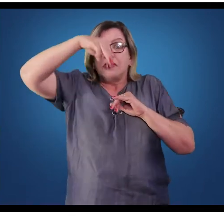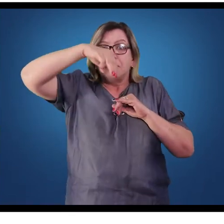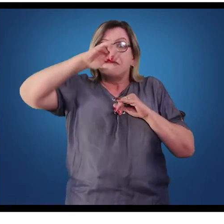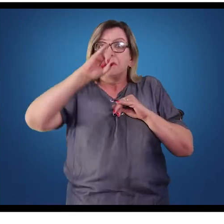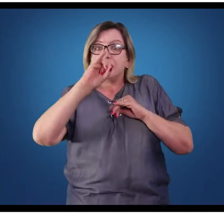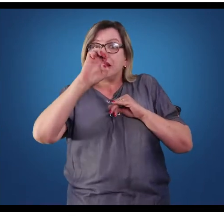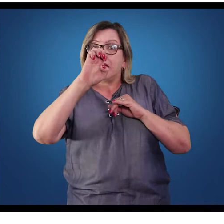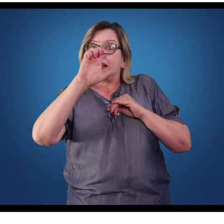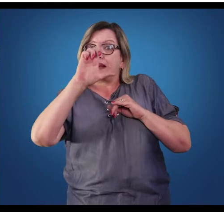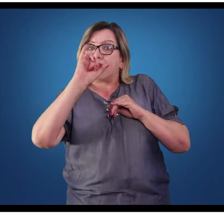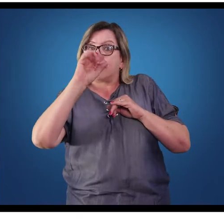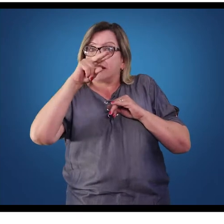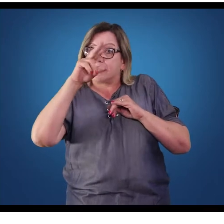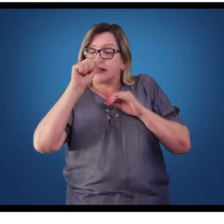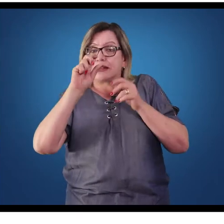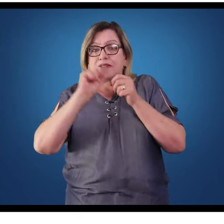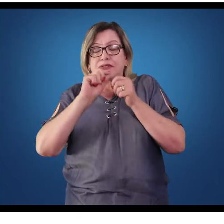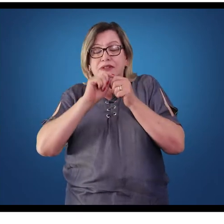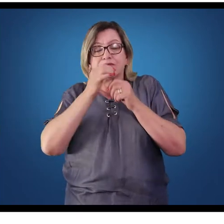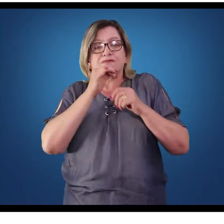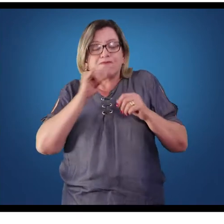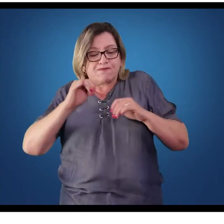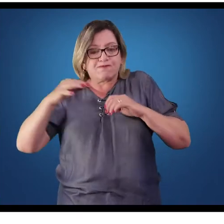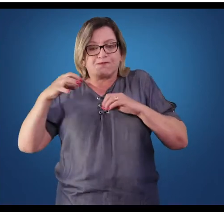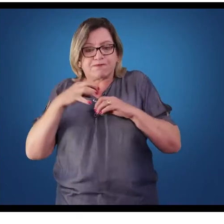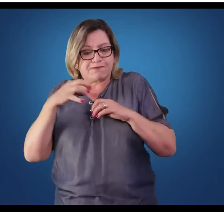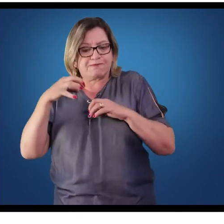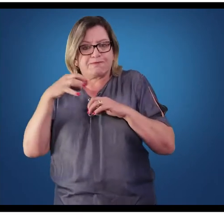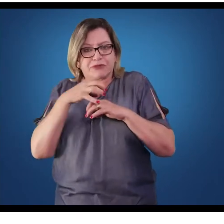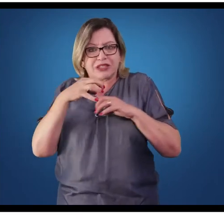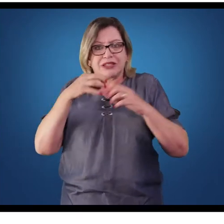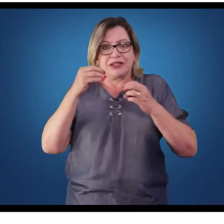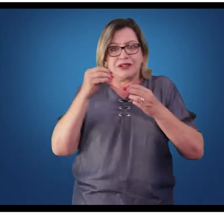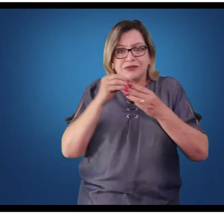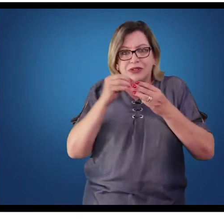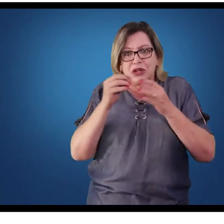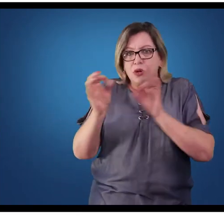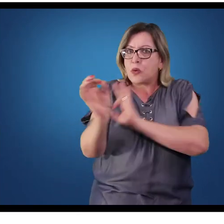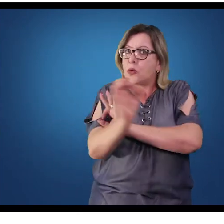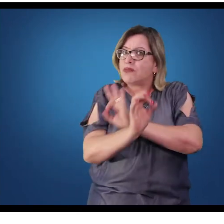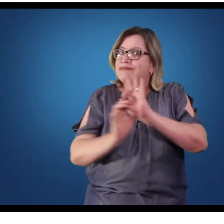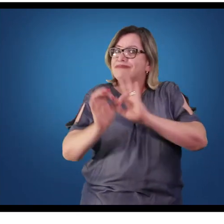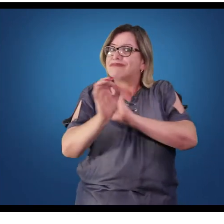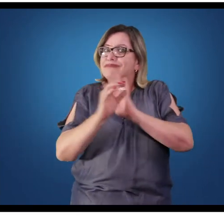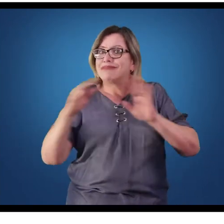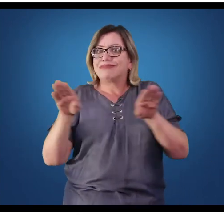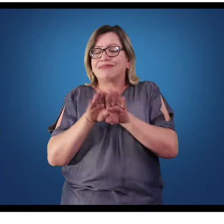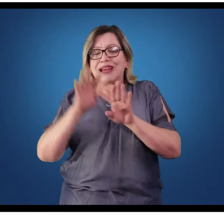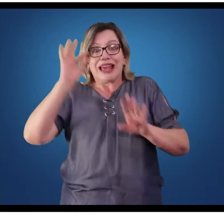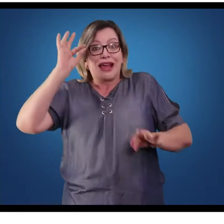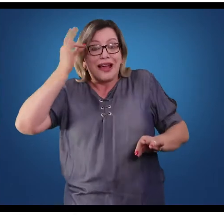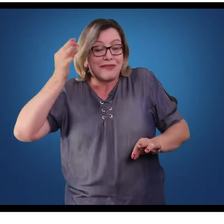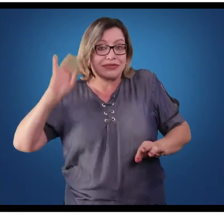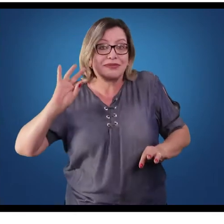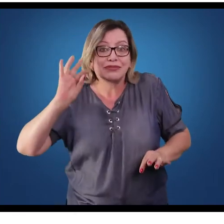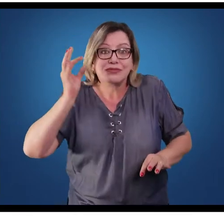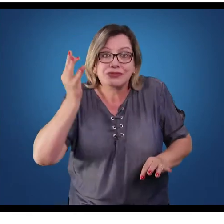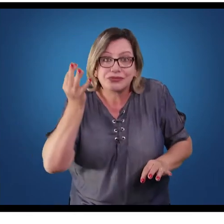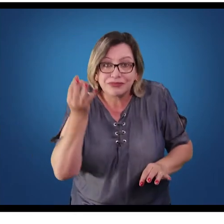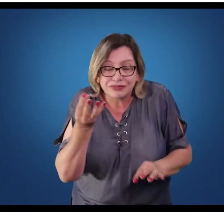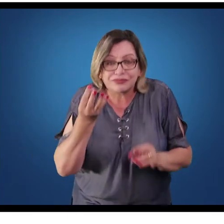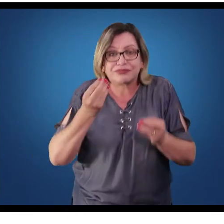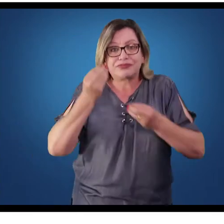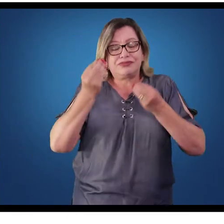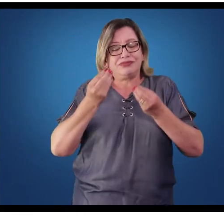fazendo com que o impulso elétrico seja transmitido de uma maneira mais eficiente e rápida, tendo um menor custo de